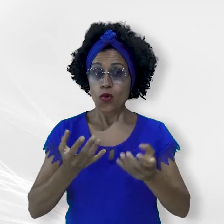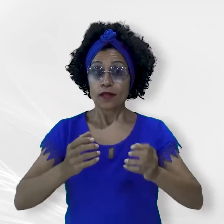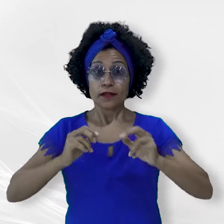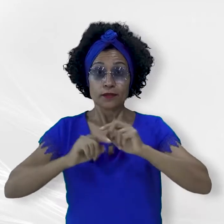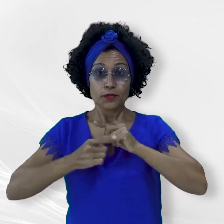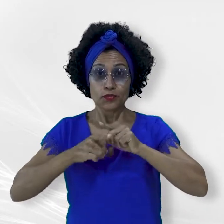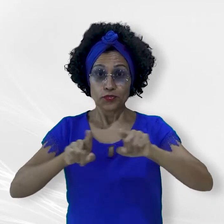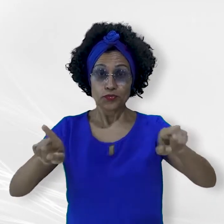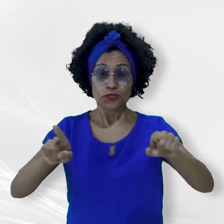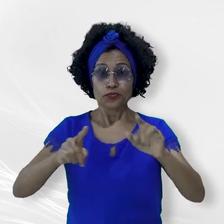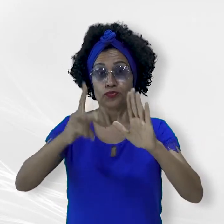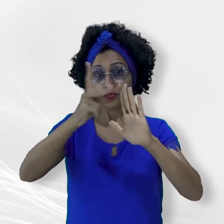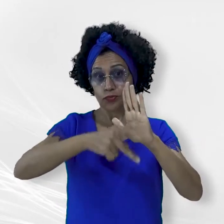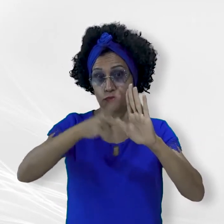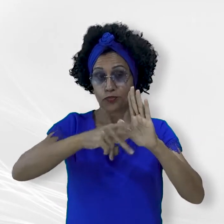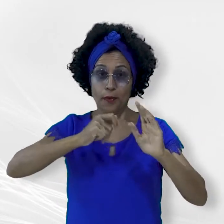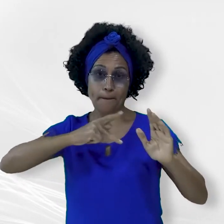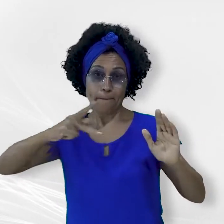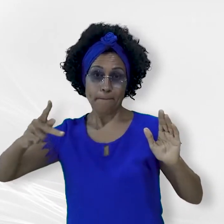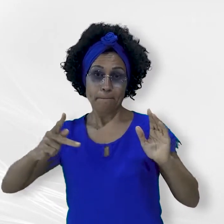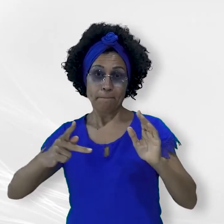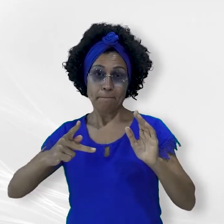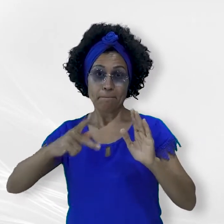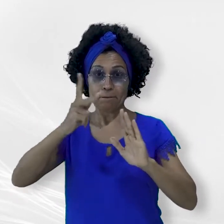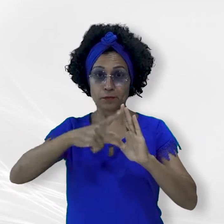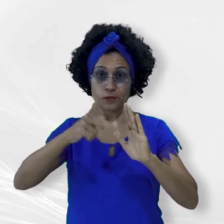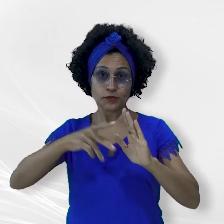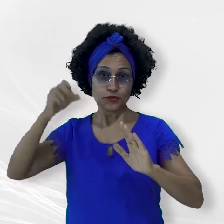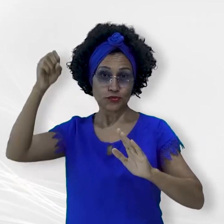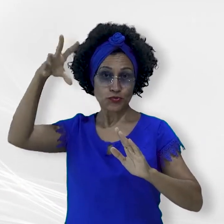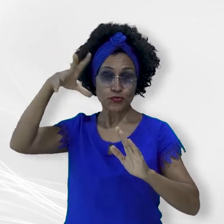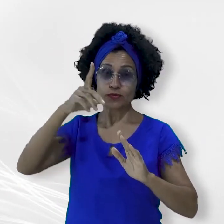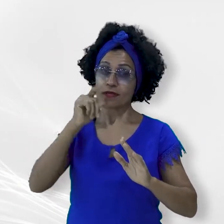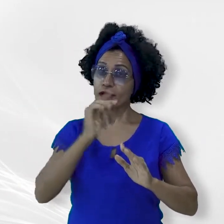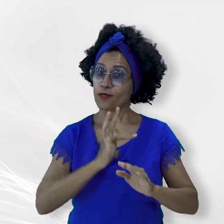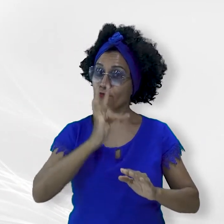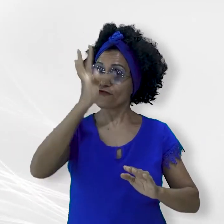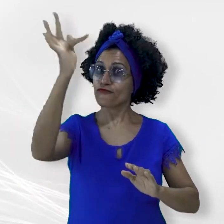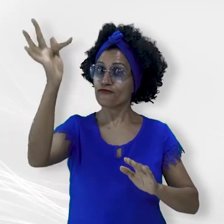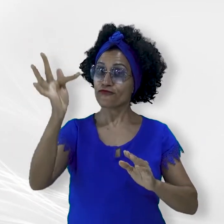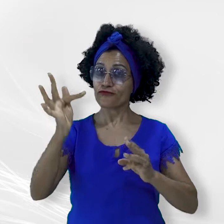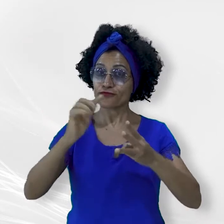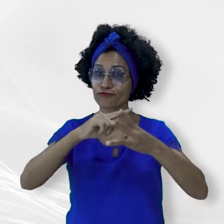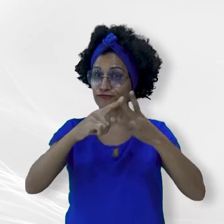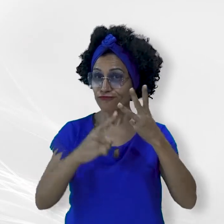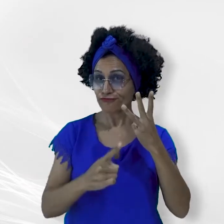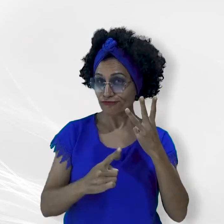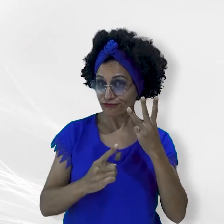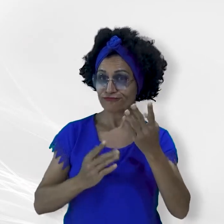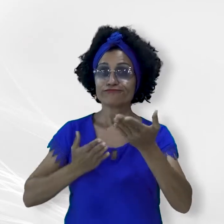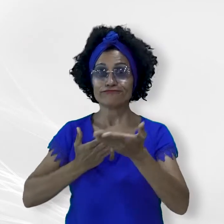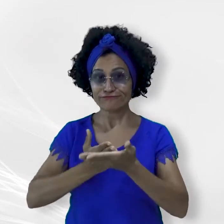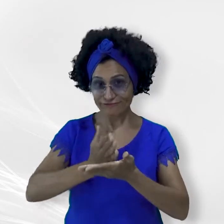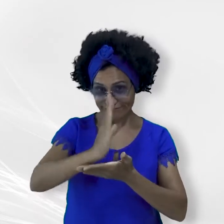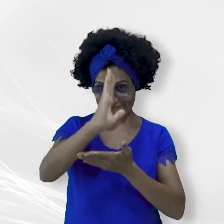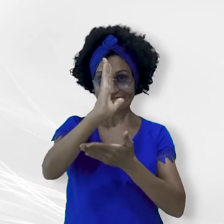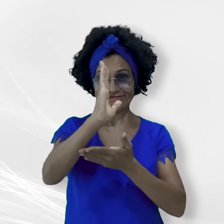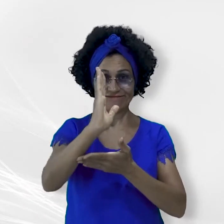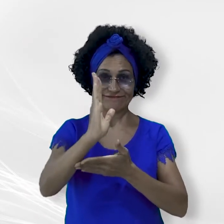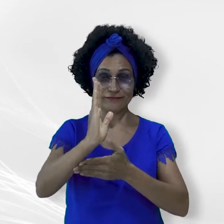Projeto Luz e Água para o Futuro e Interiorização são finalistas do Prêmio CNMP 2021. A lista